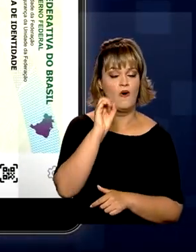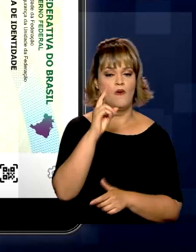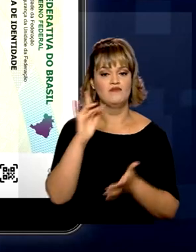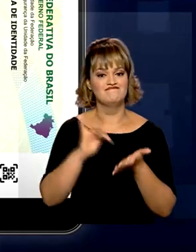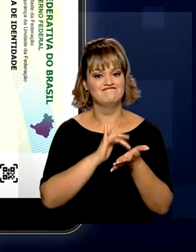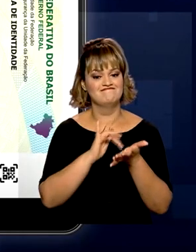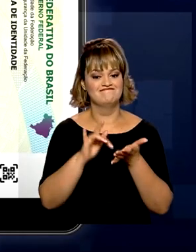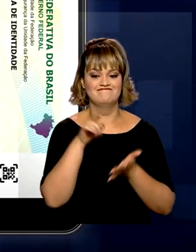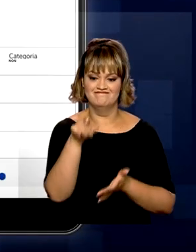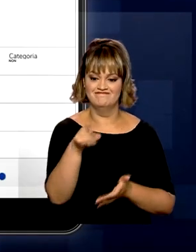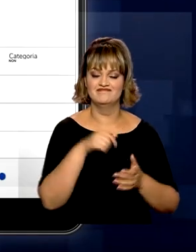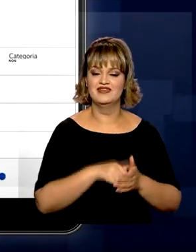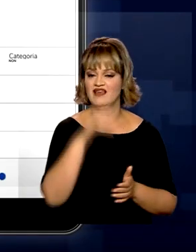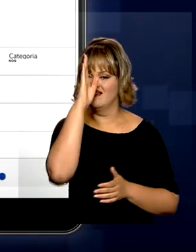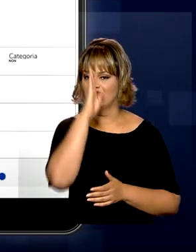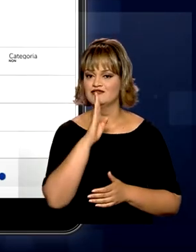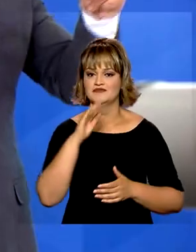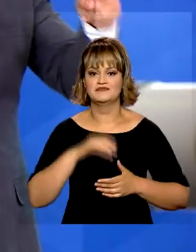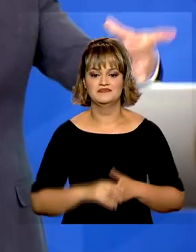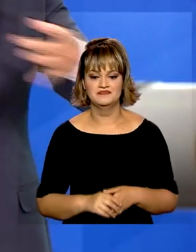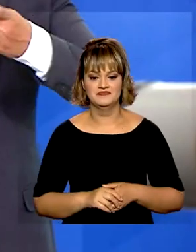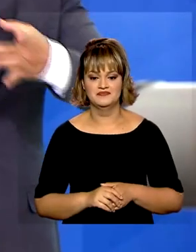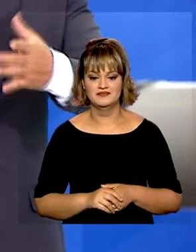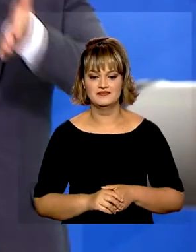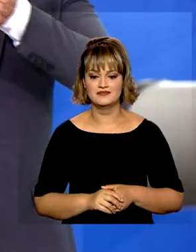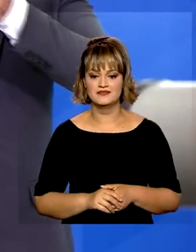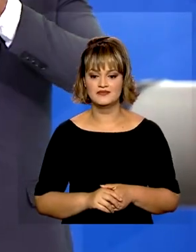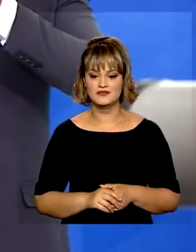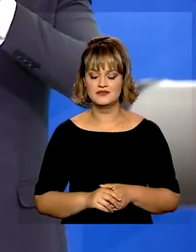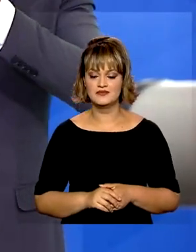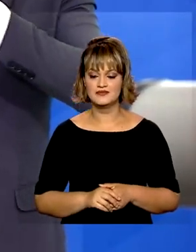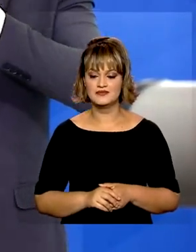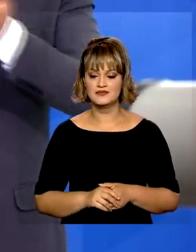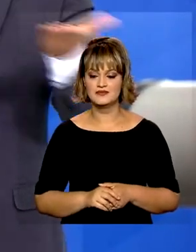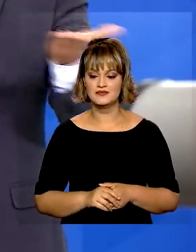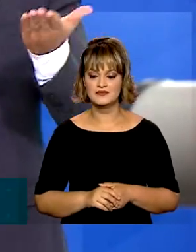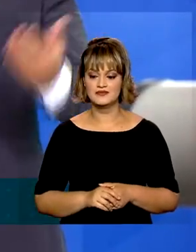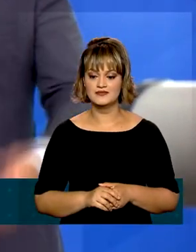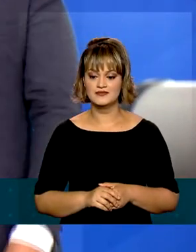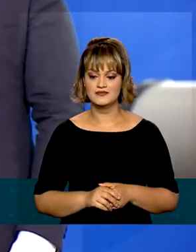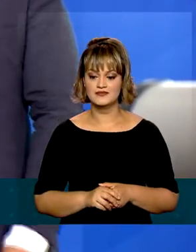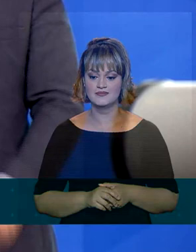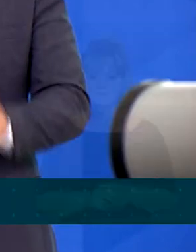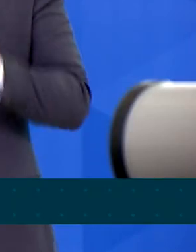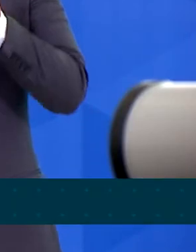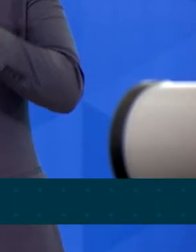e digital, e de forma gratuita. A vida do brasileiro ficará mais fácil.